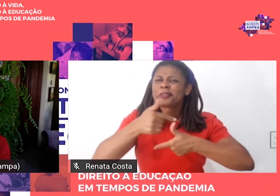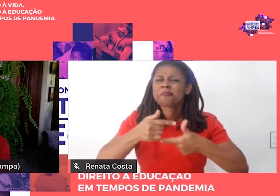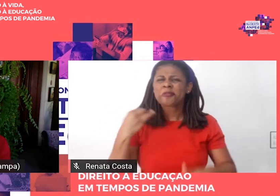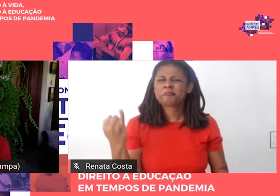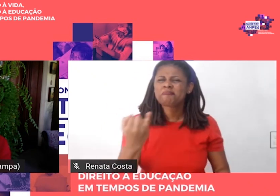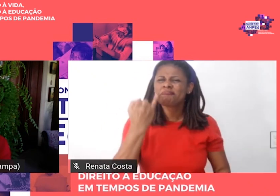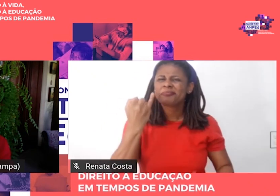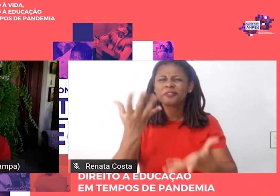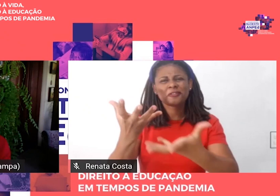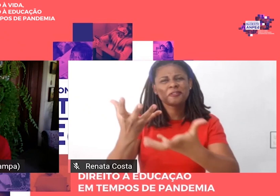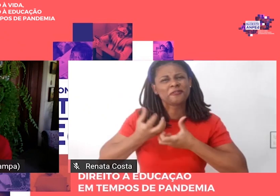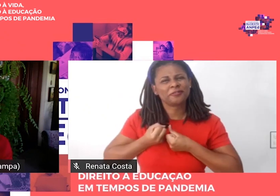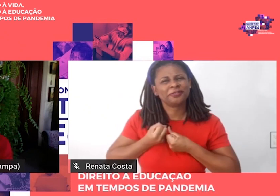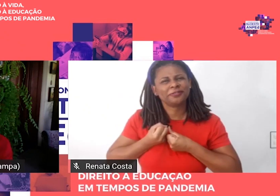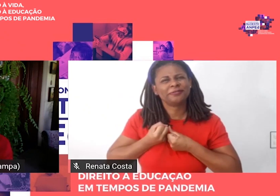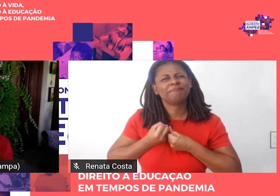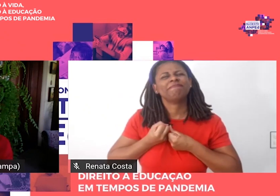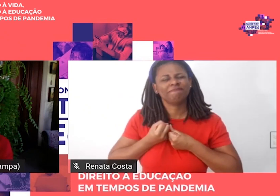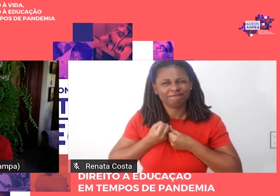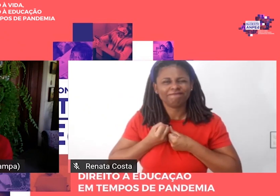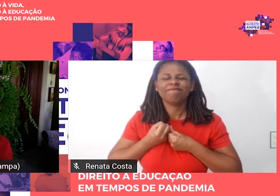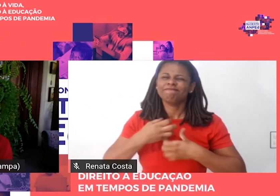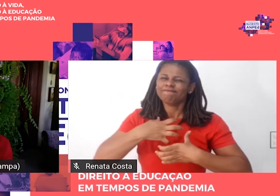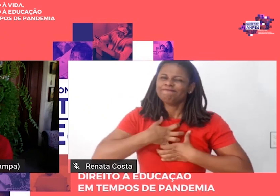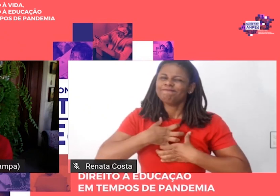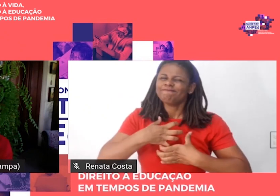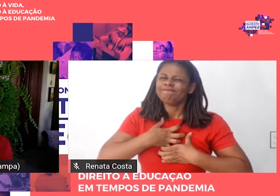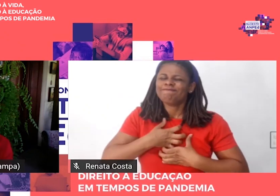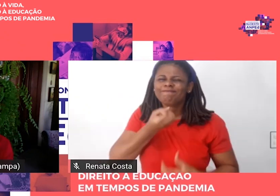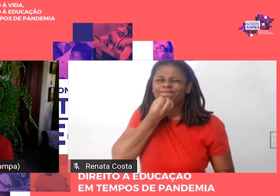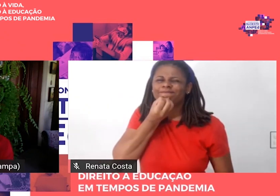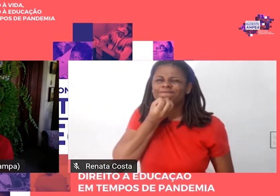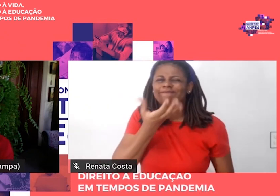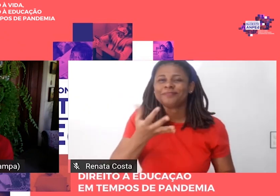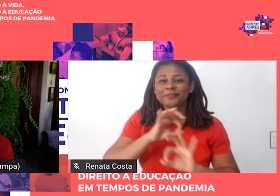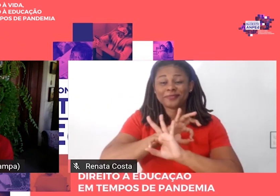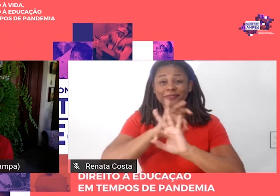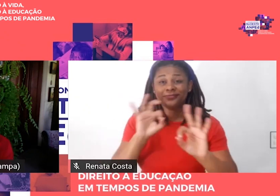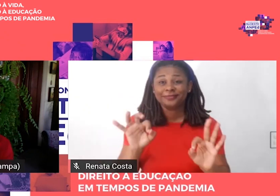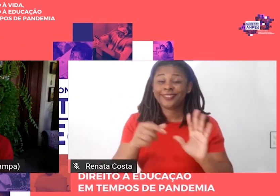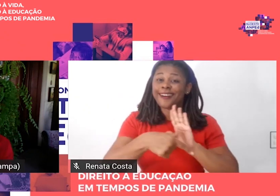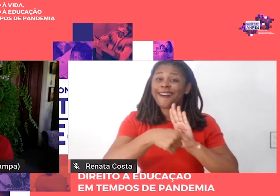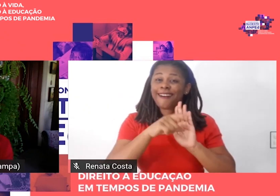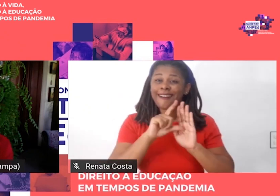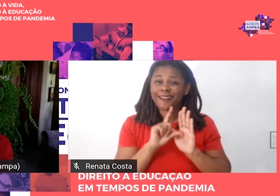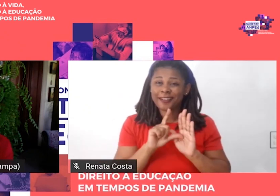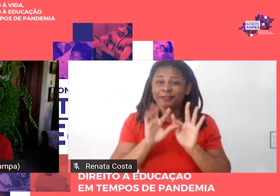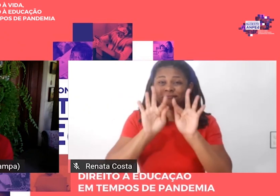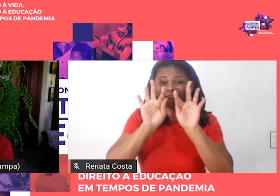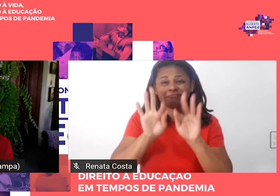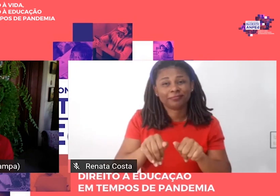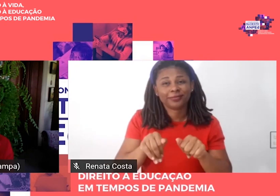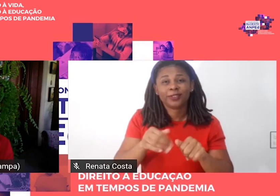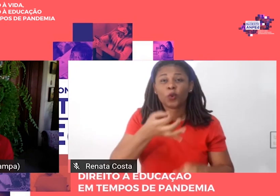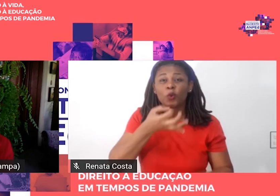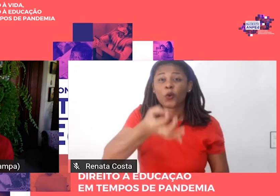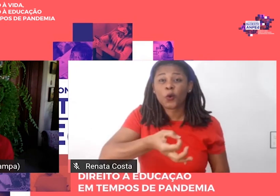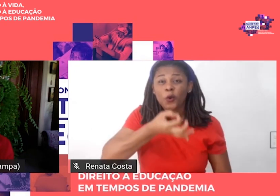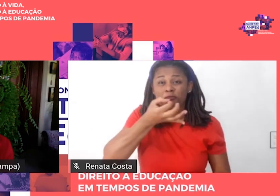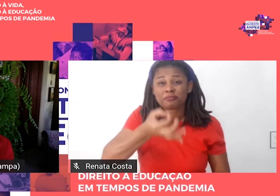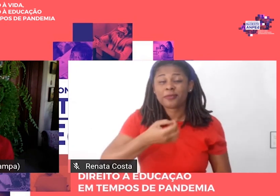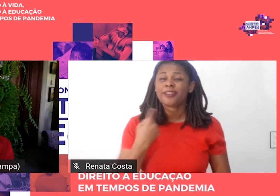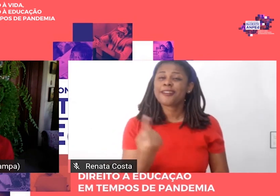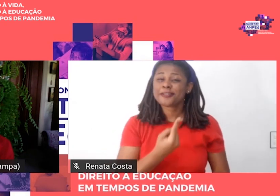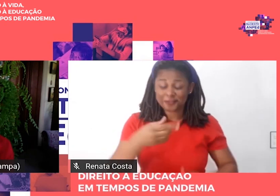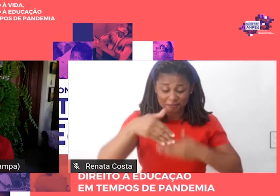carinho. Por isso mesmo, antes de terminar e comentar que nós, em muito breve,